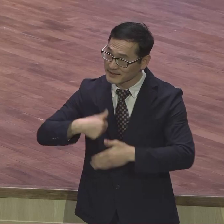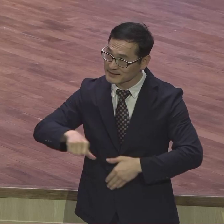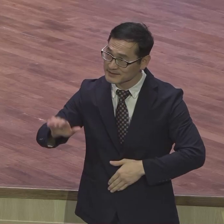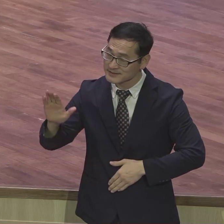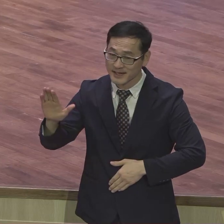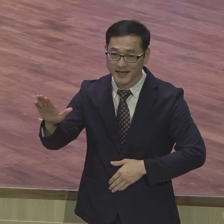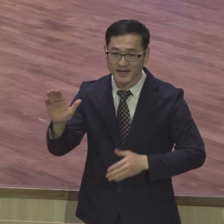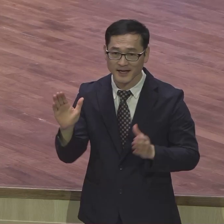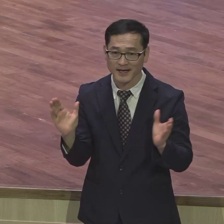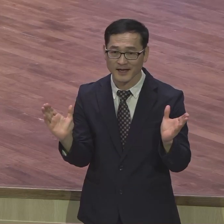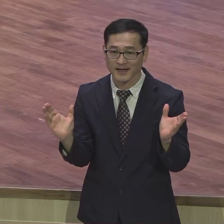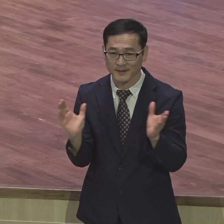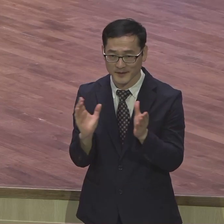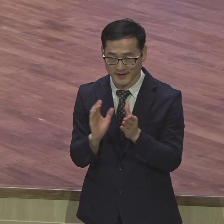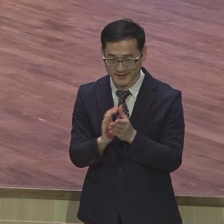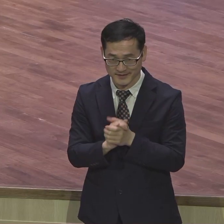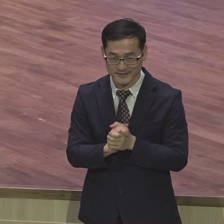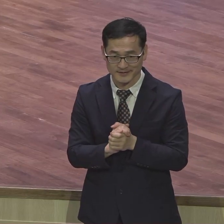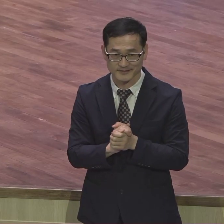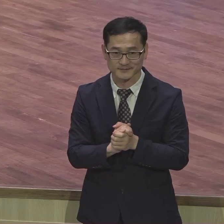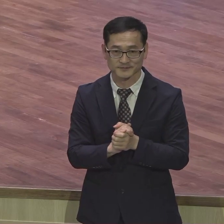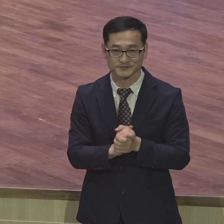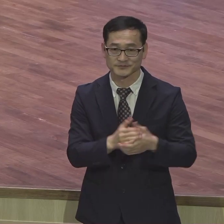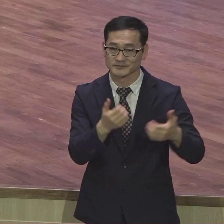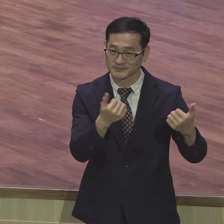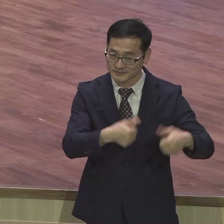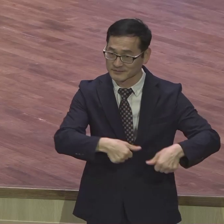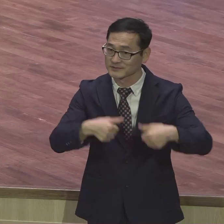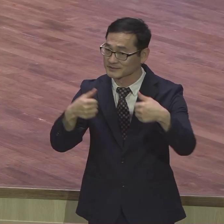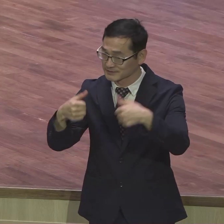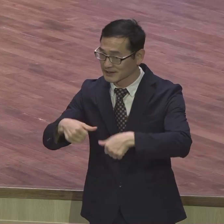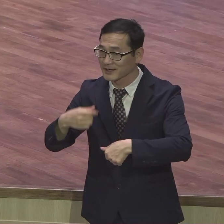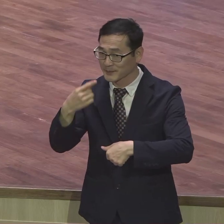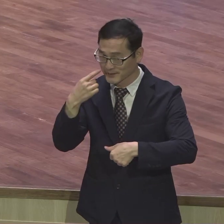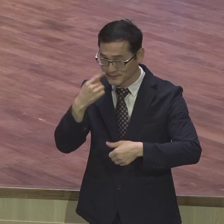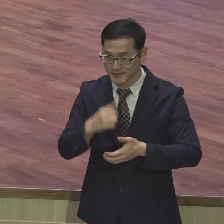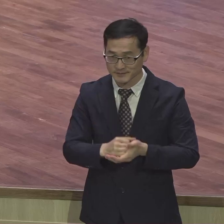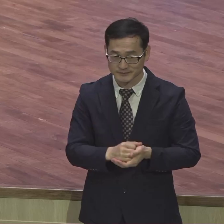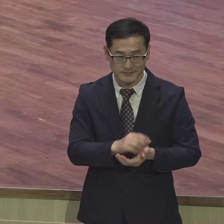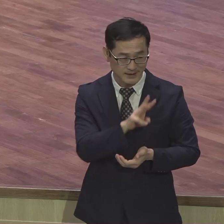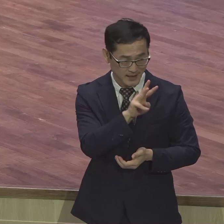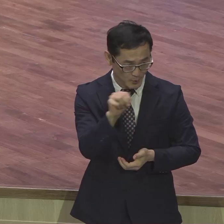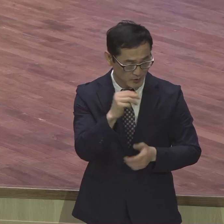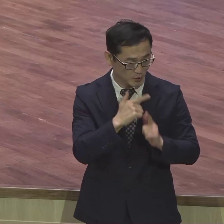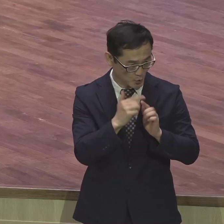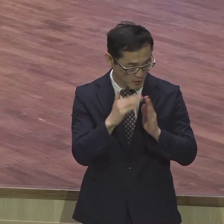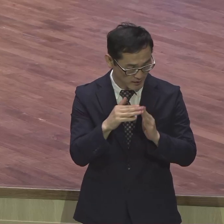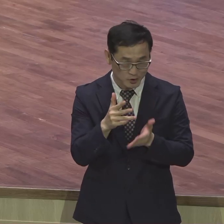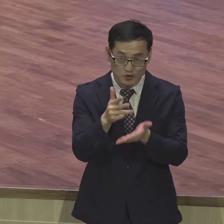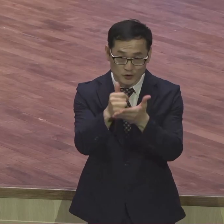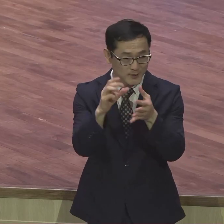아들이십니다. 우리 해외생들도 같이 서로 인사합시다. 예원교회는 주님의 교회입니다.